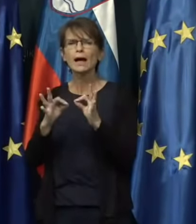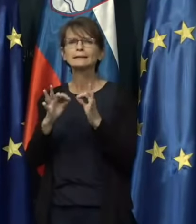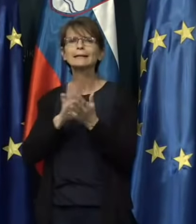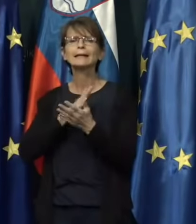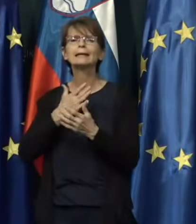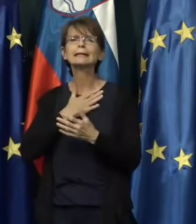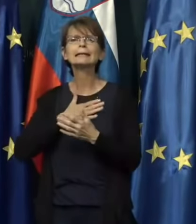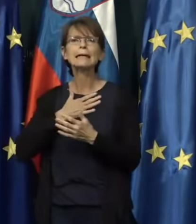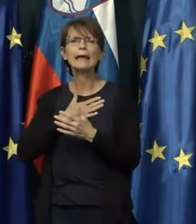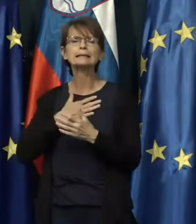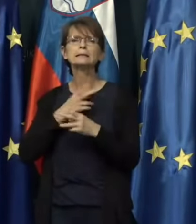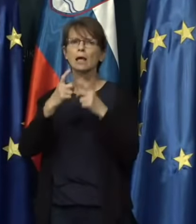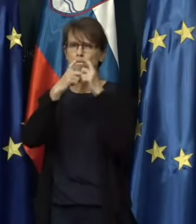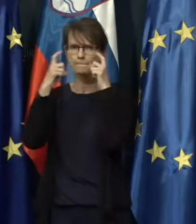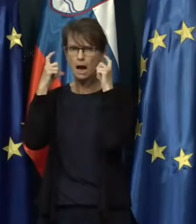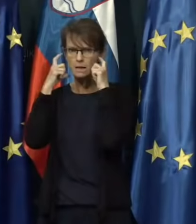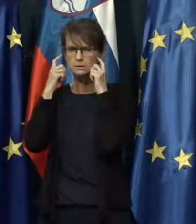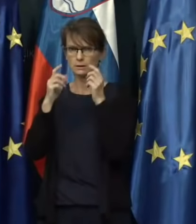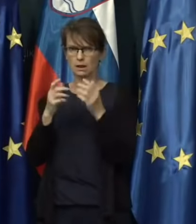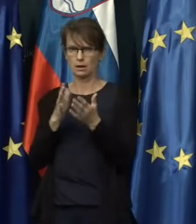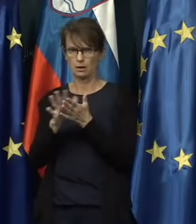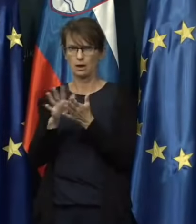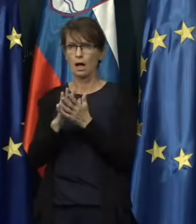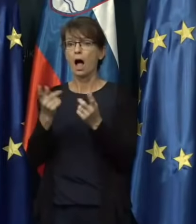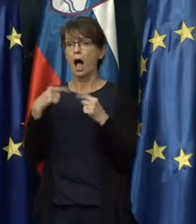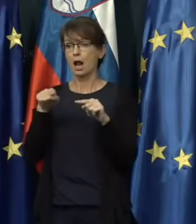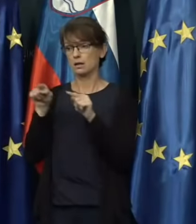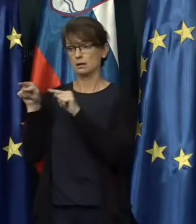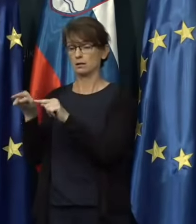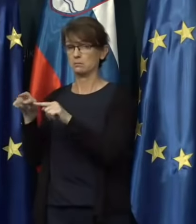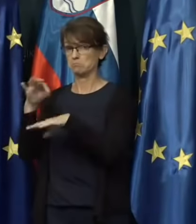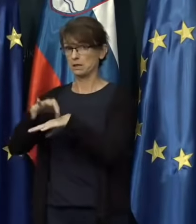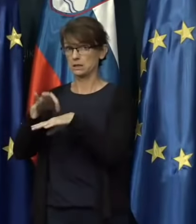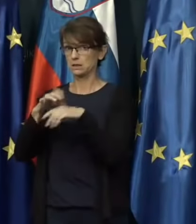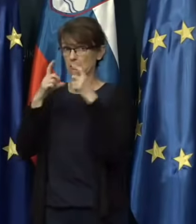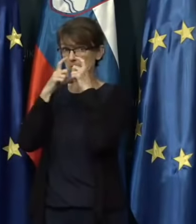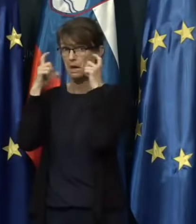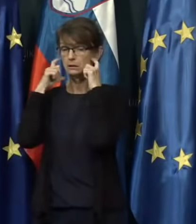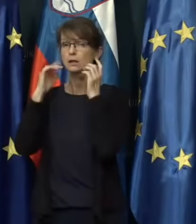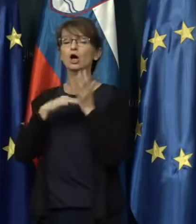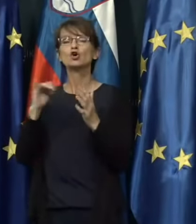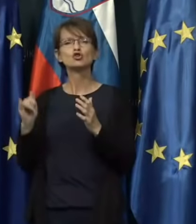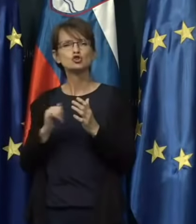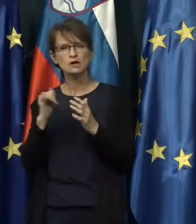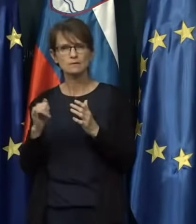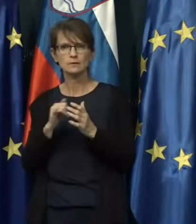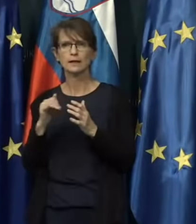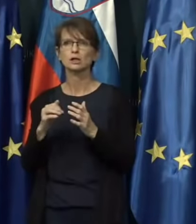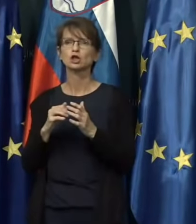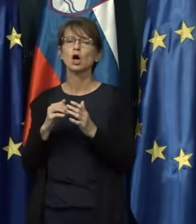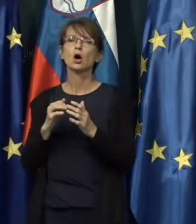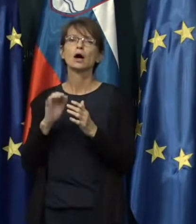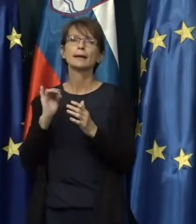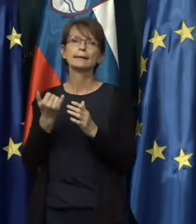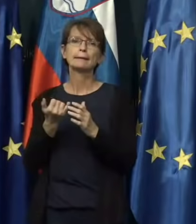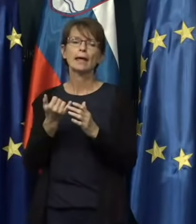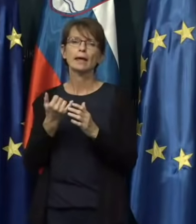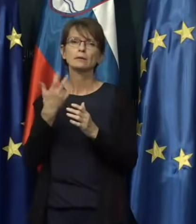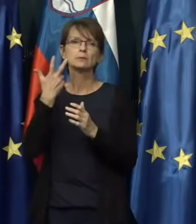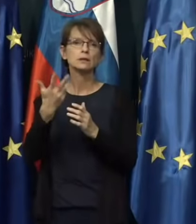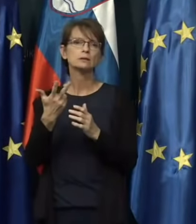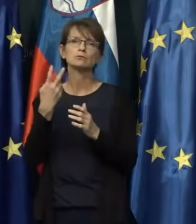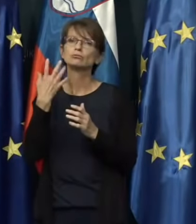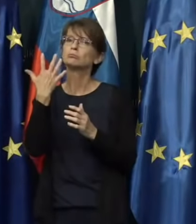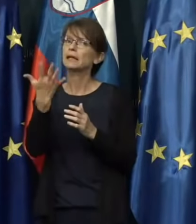naprav maske, ki se uporabljajo v medicinske namene, je še vedno vsaj za 30